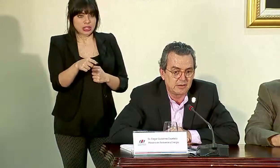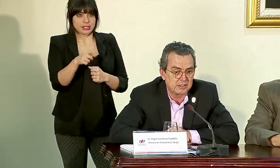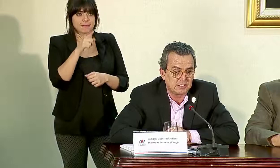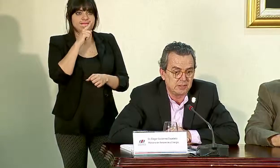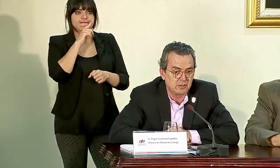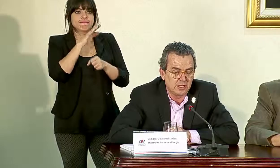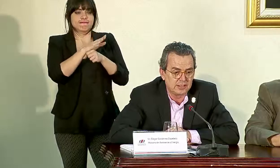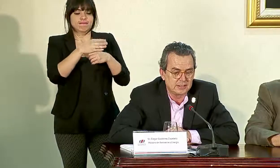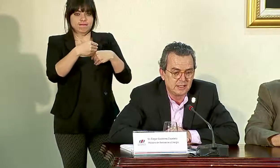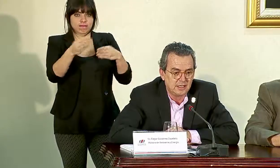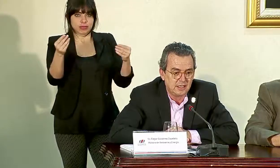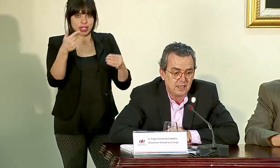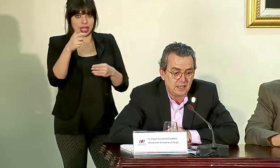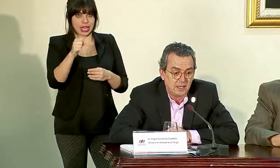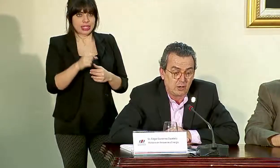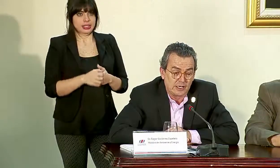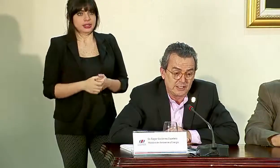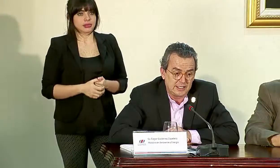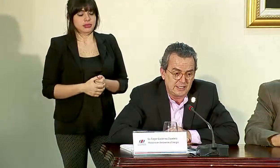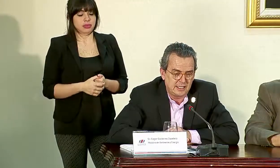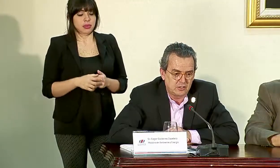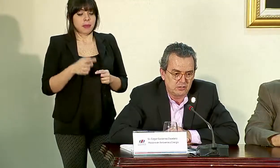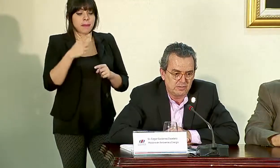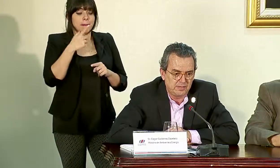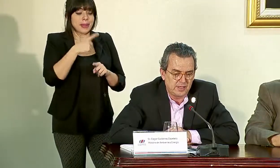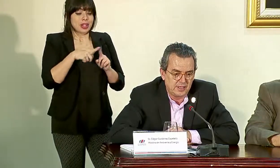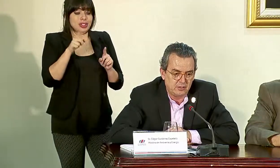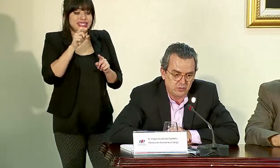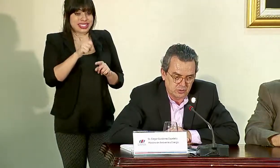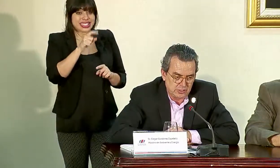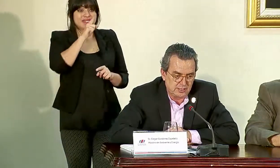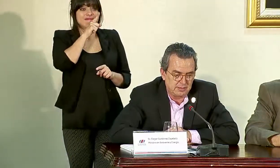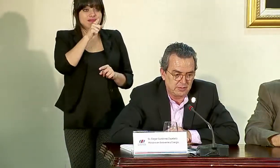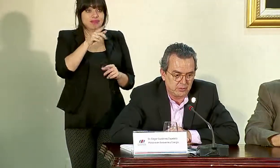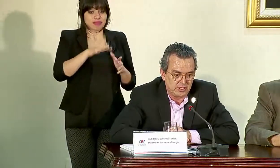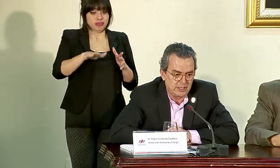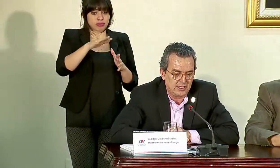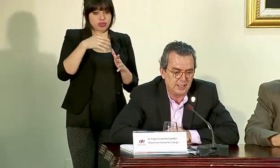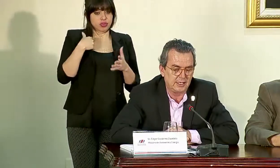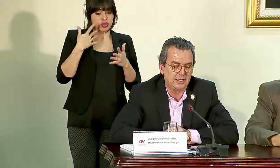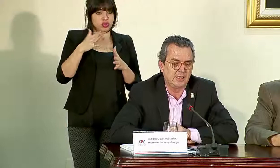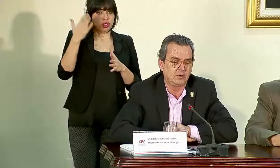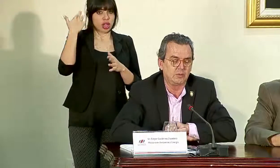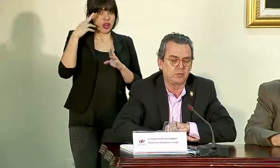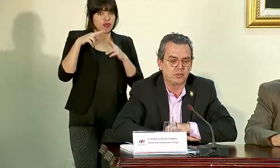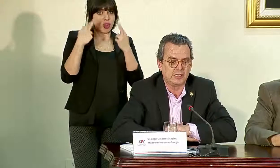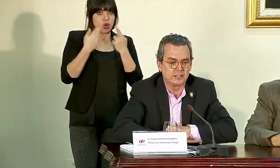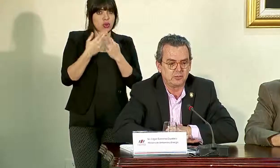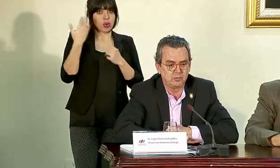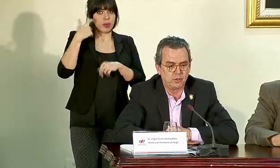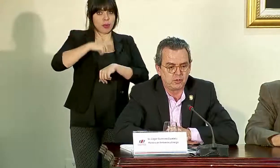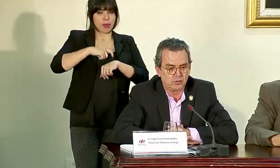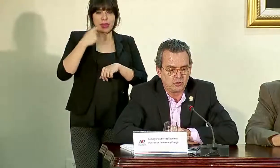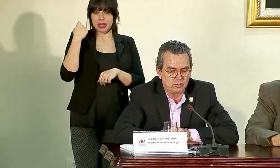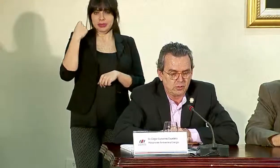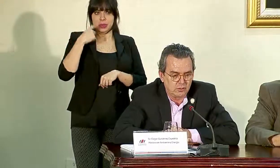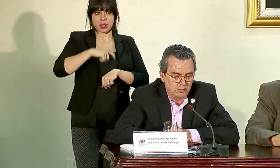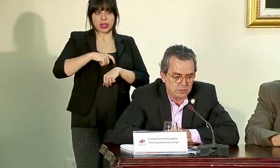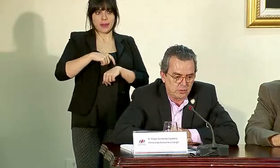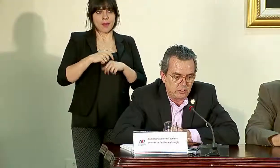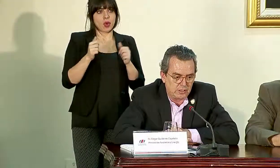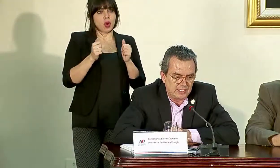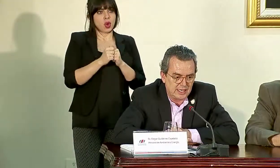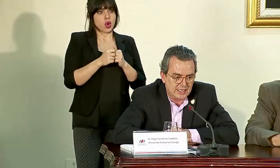garantizar el abastecimiento del gas. Lo que sí es cierto, y yo ya me reuní en una oportunidad hace muy poco con